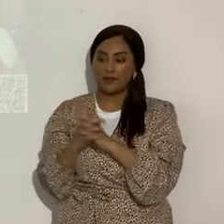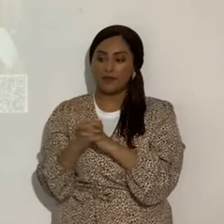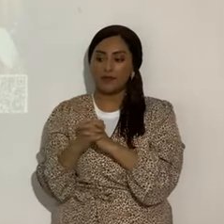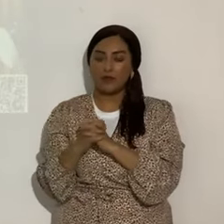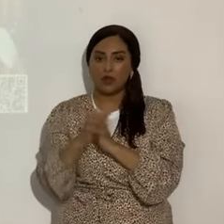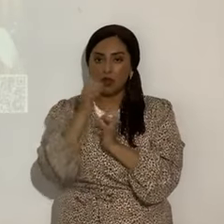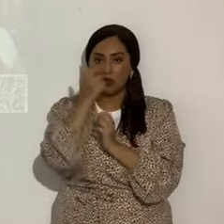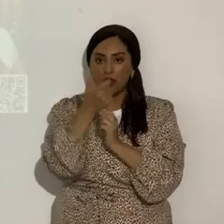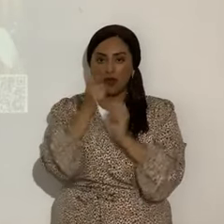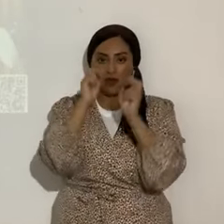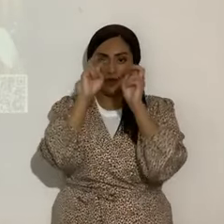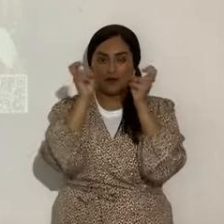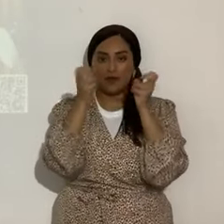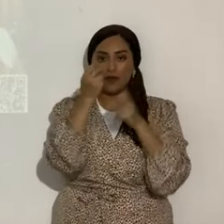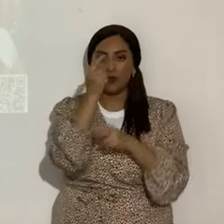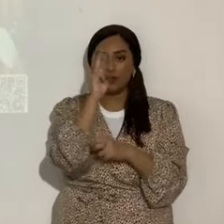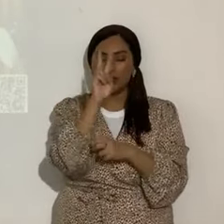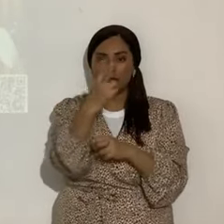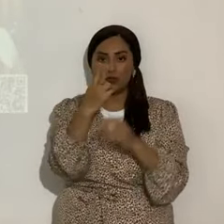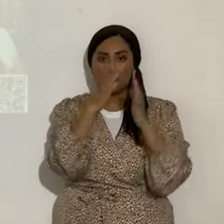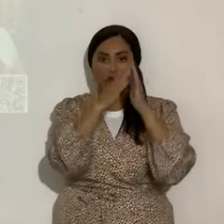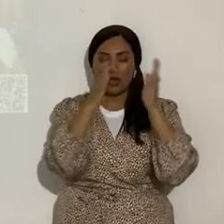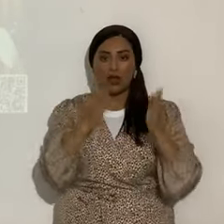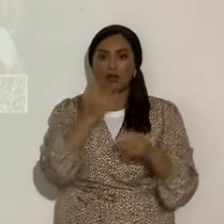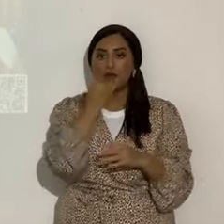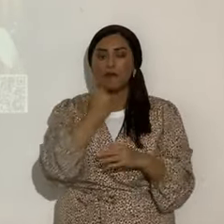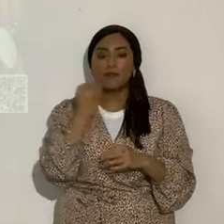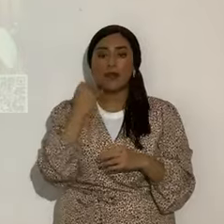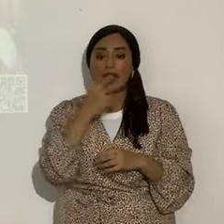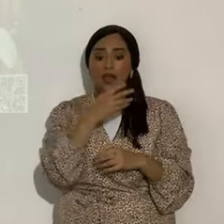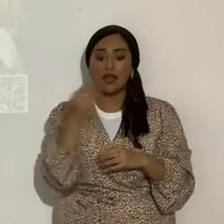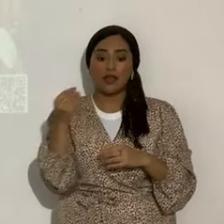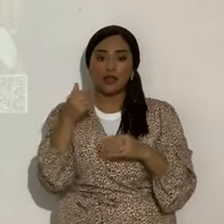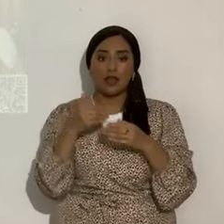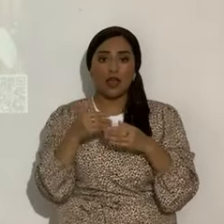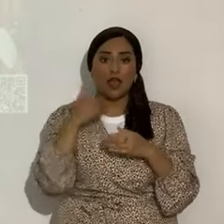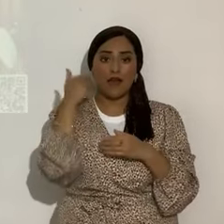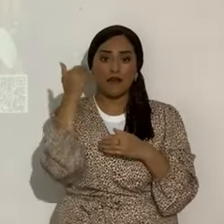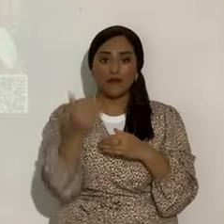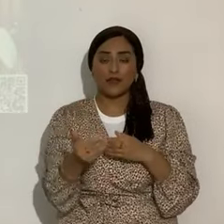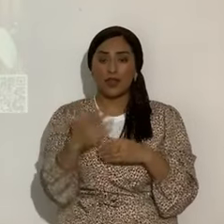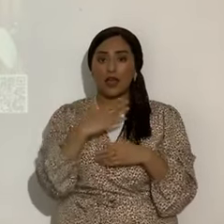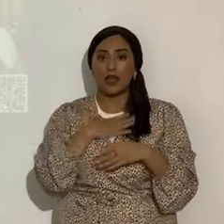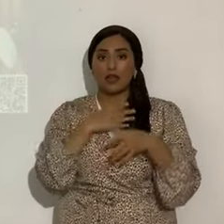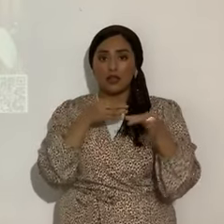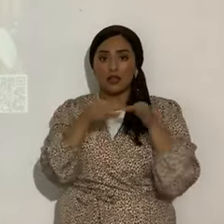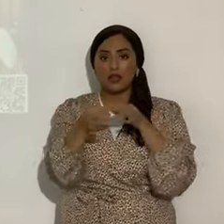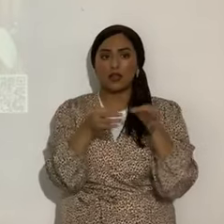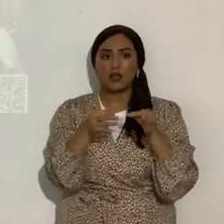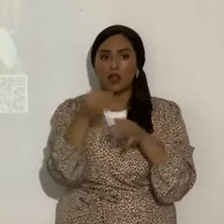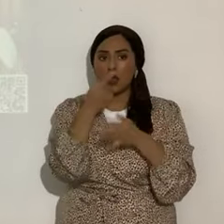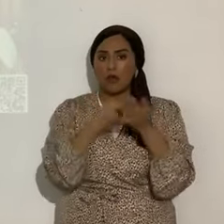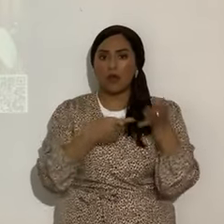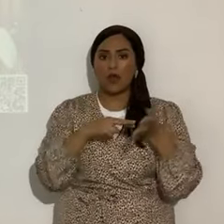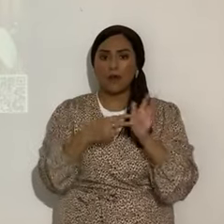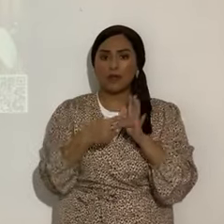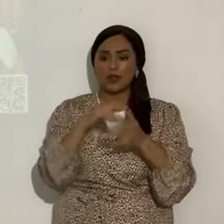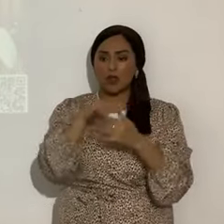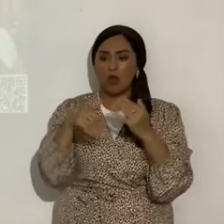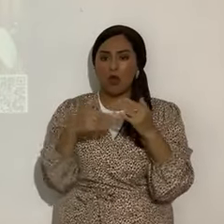Vean el tema de las dos casas de Israel. Y después, yo ministré que qué significaba todo ese cometa, qué es lo que